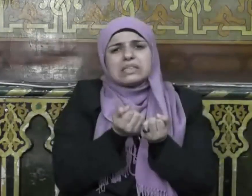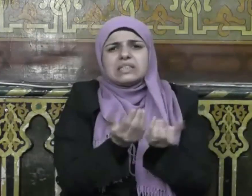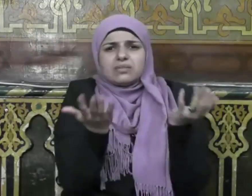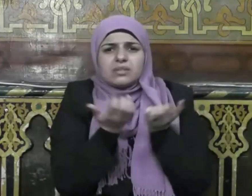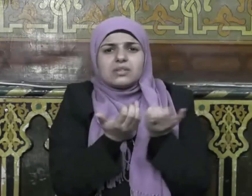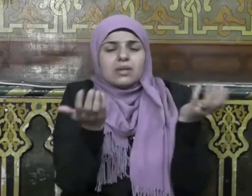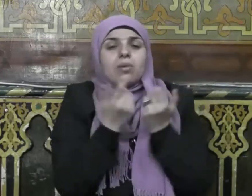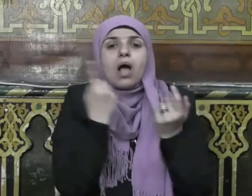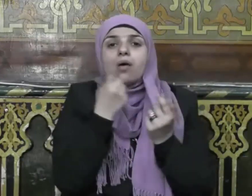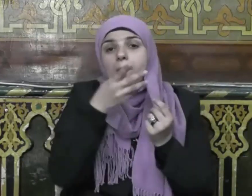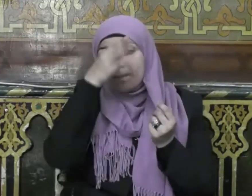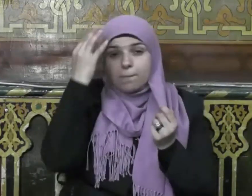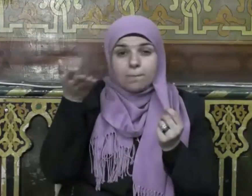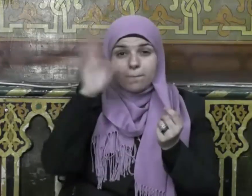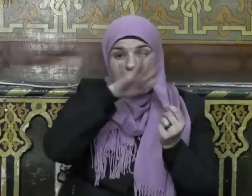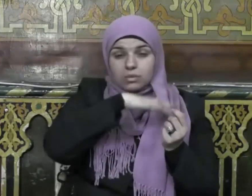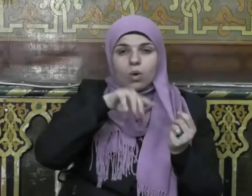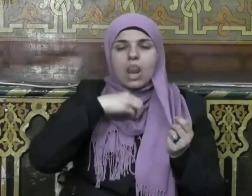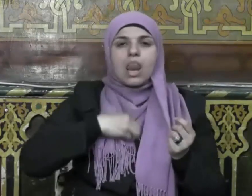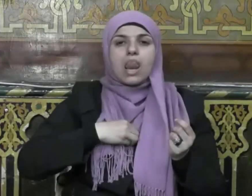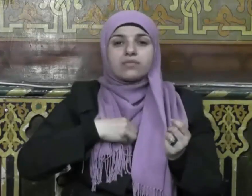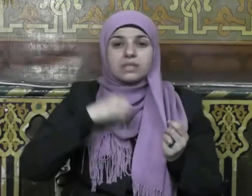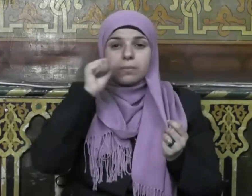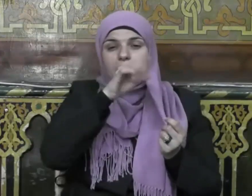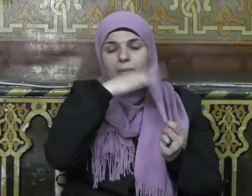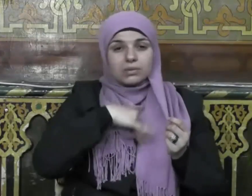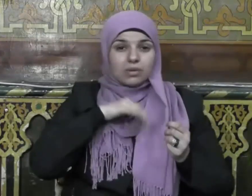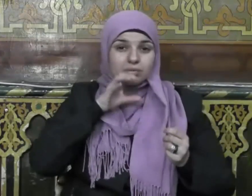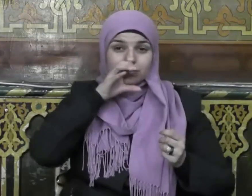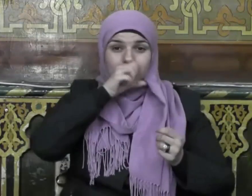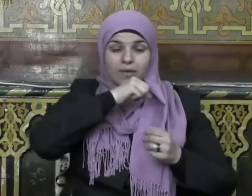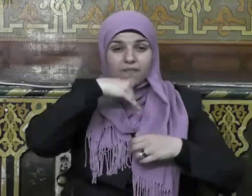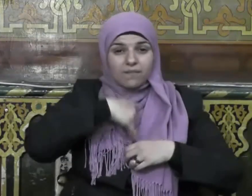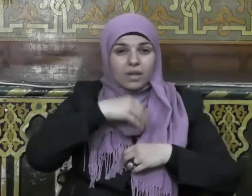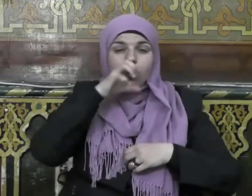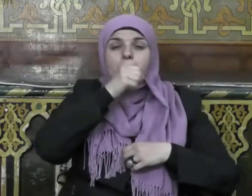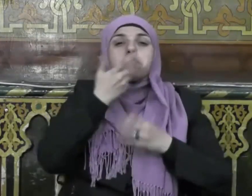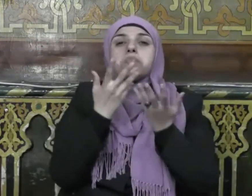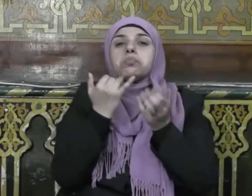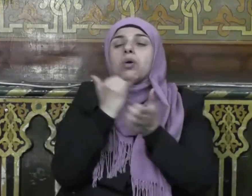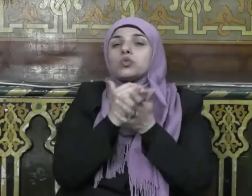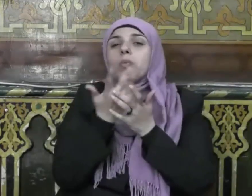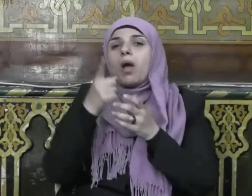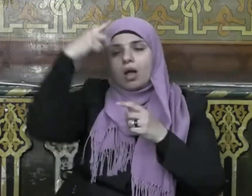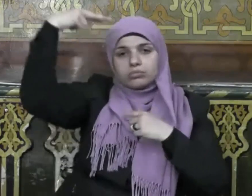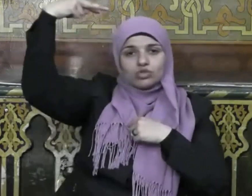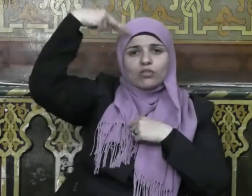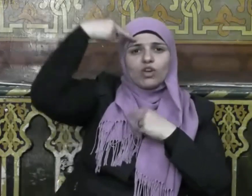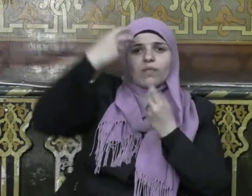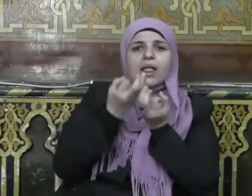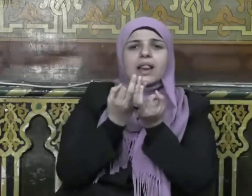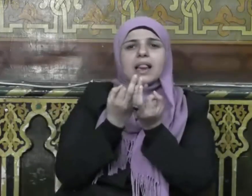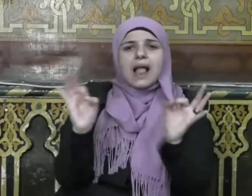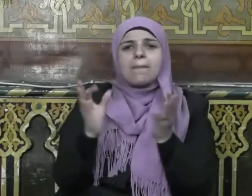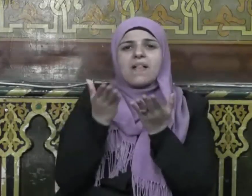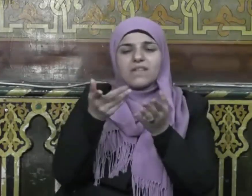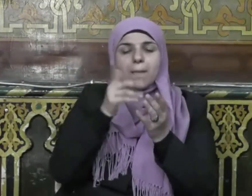فلا تعلم نفس ما أخفي لهم من قرة أعين جزاء بما